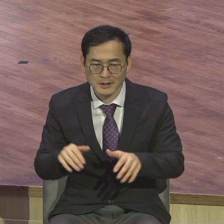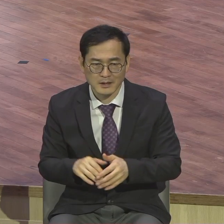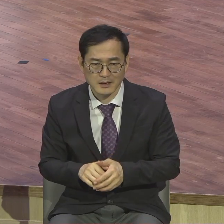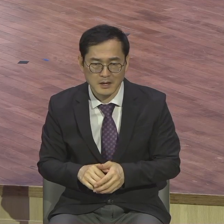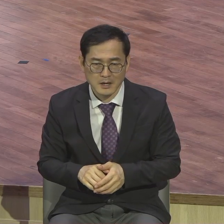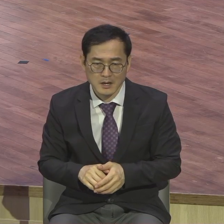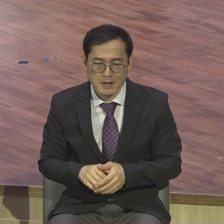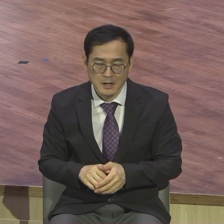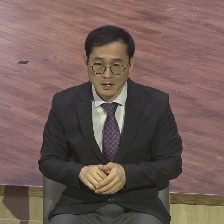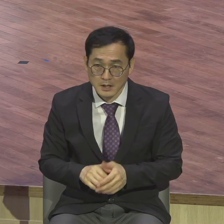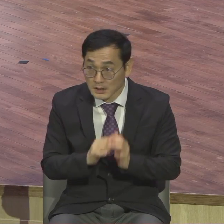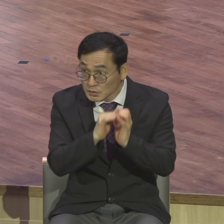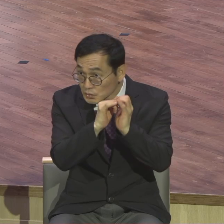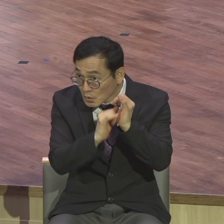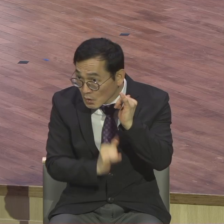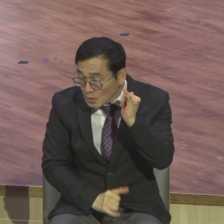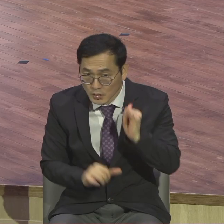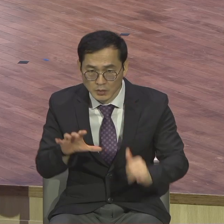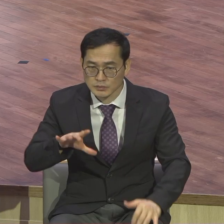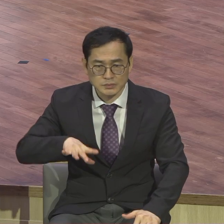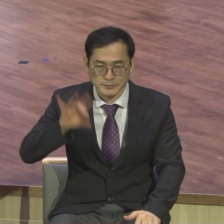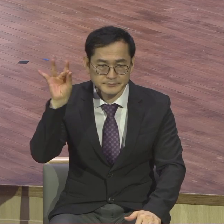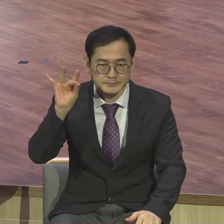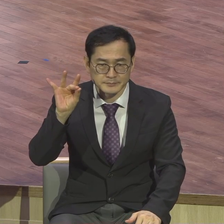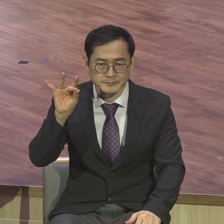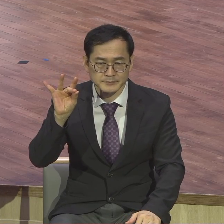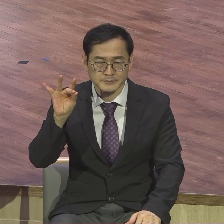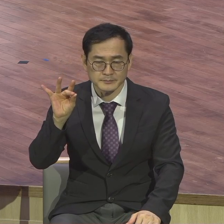이런 재앙이 코로나로 인하여 재앙이